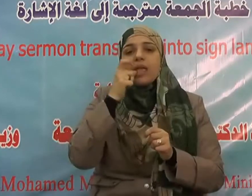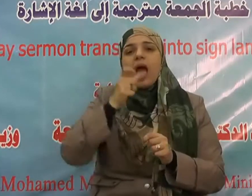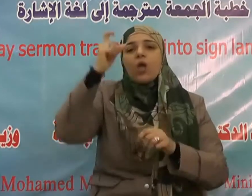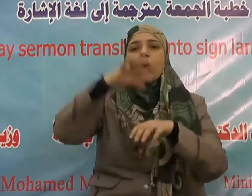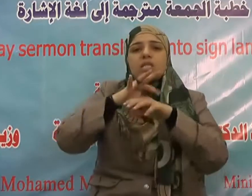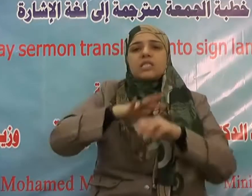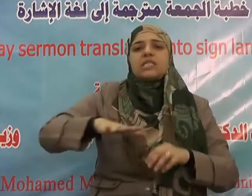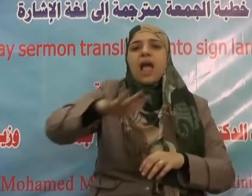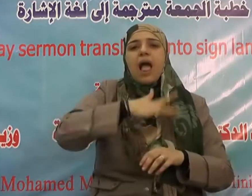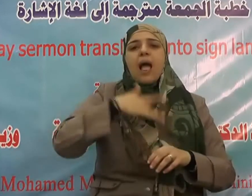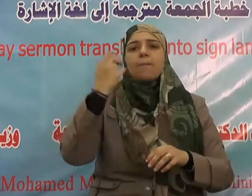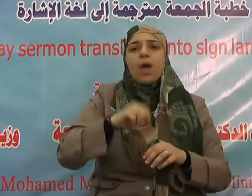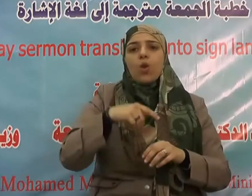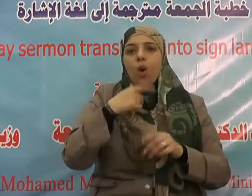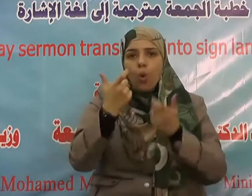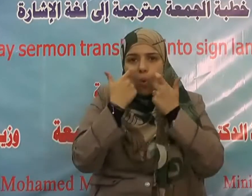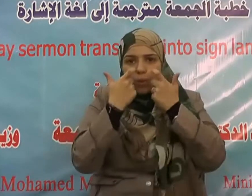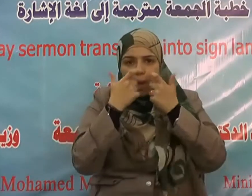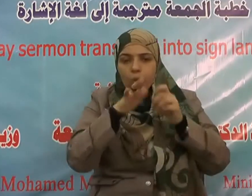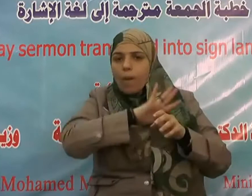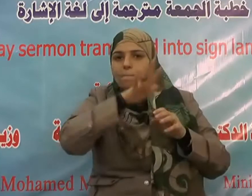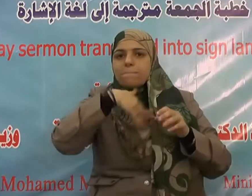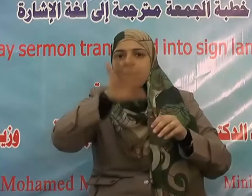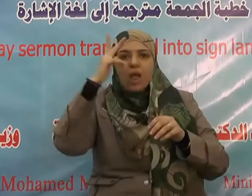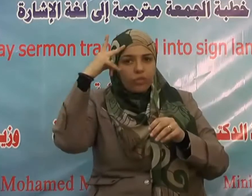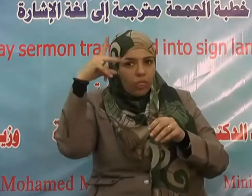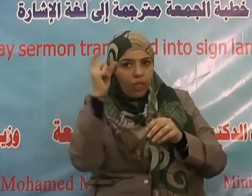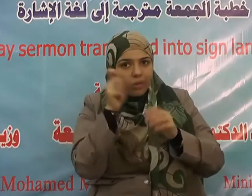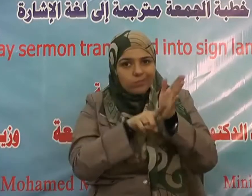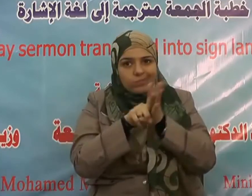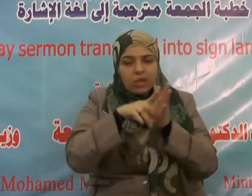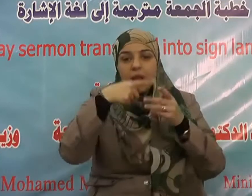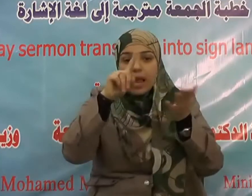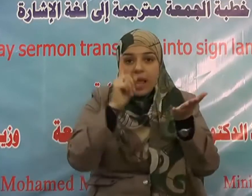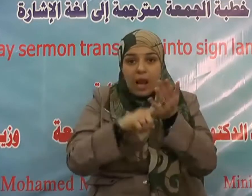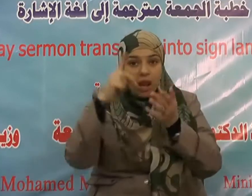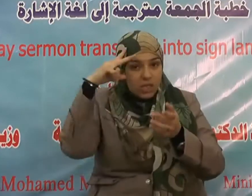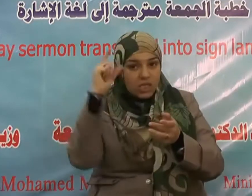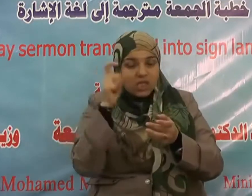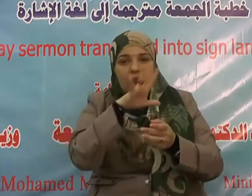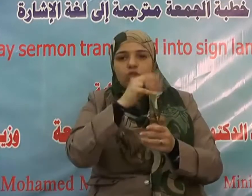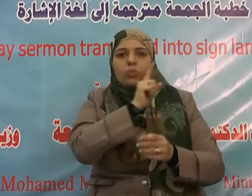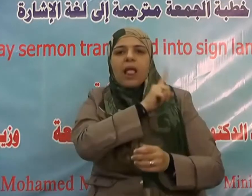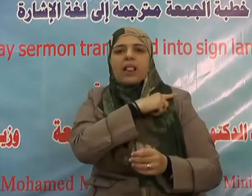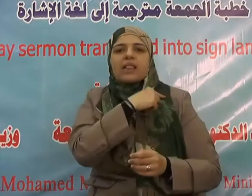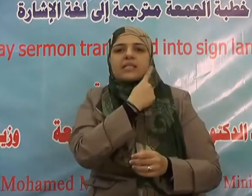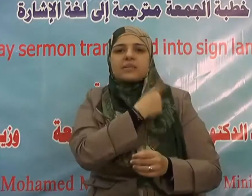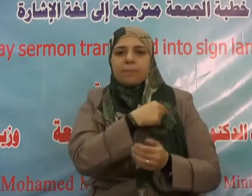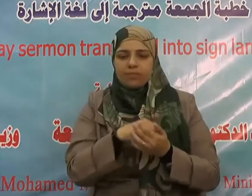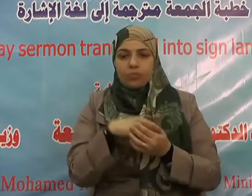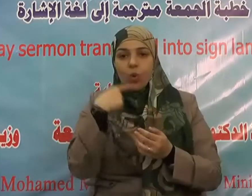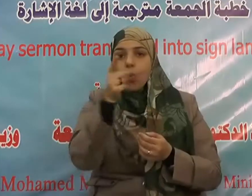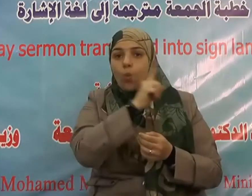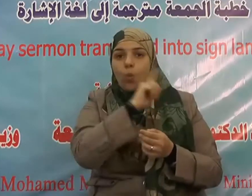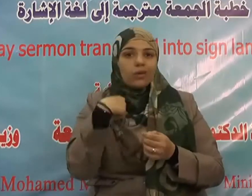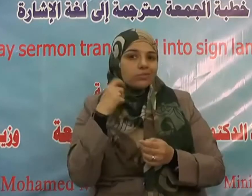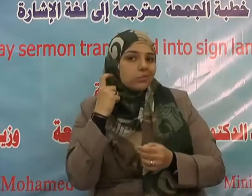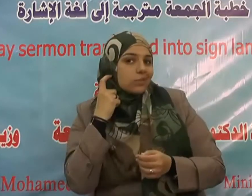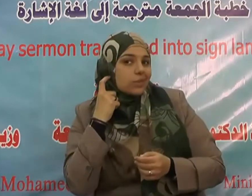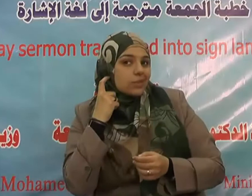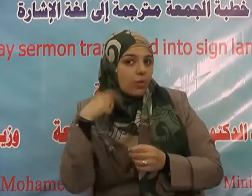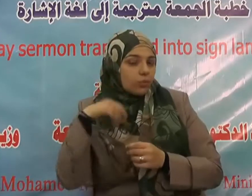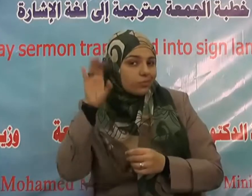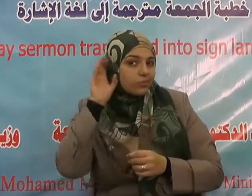صلى الله عليه وسلم أيكون المؤمن جبانا فقال نعم